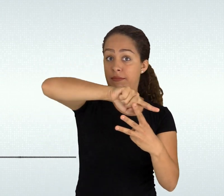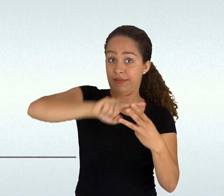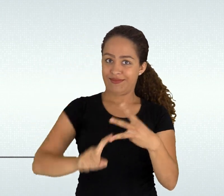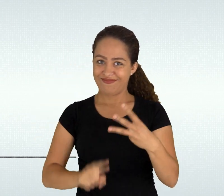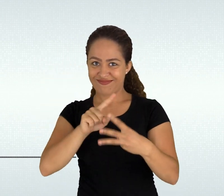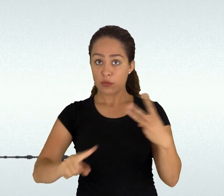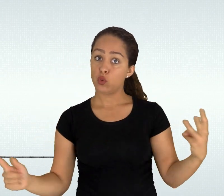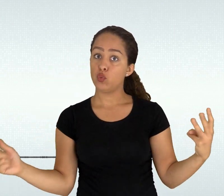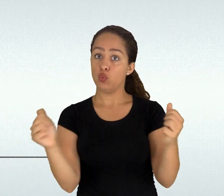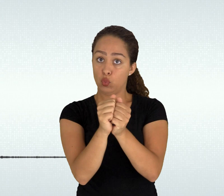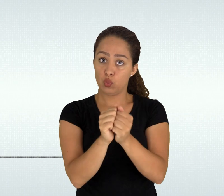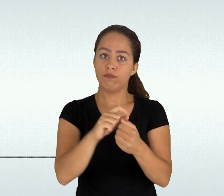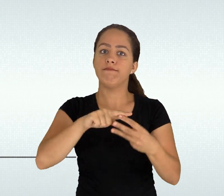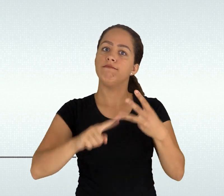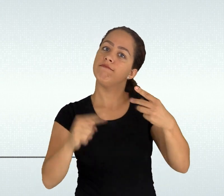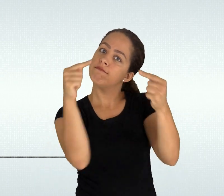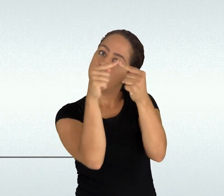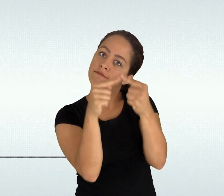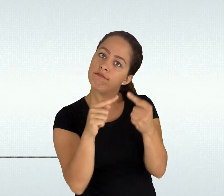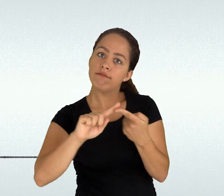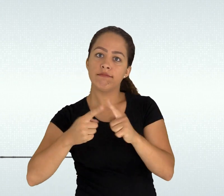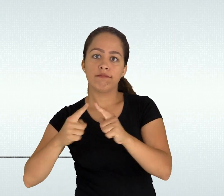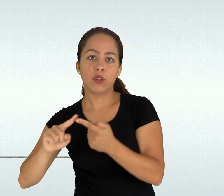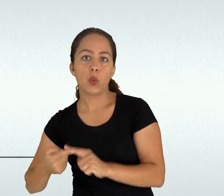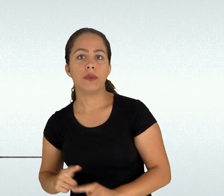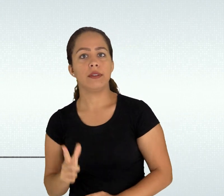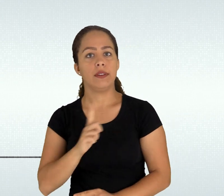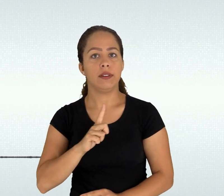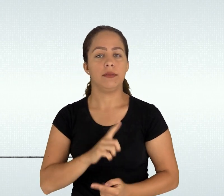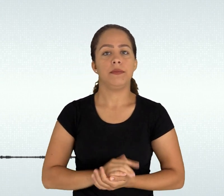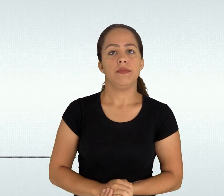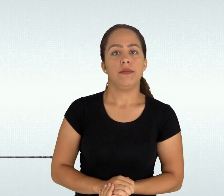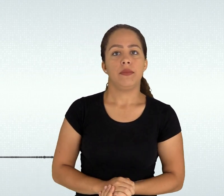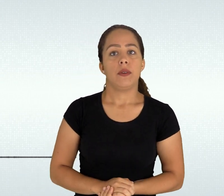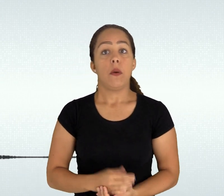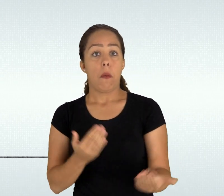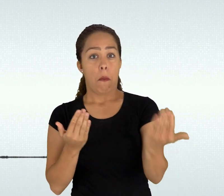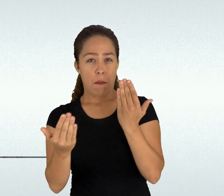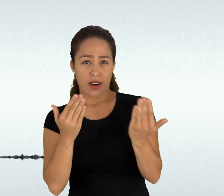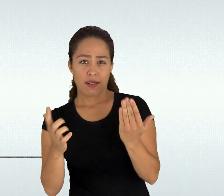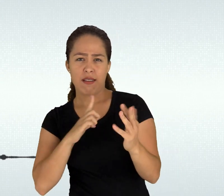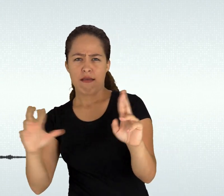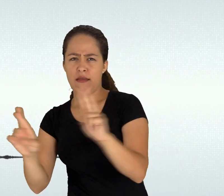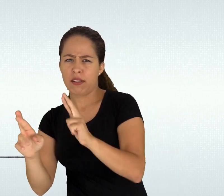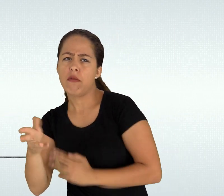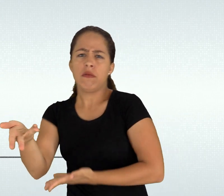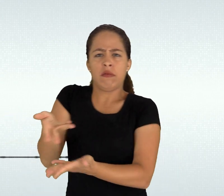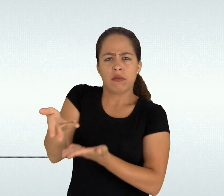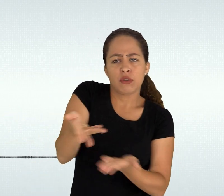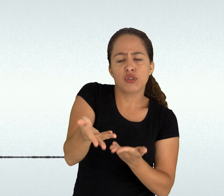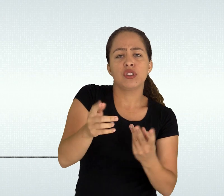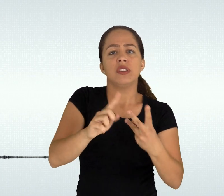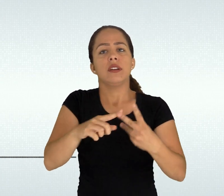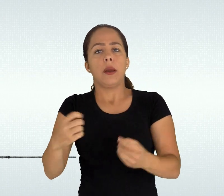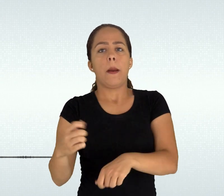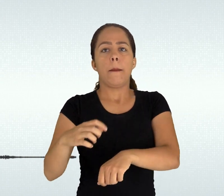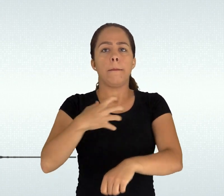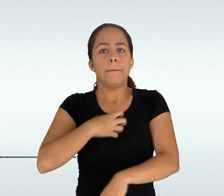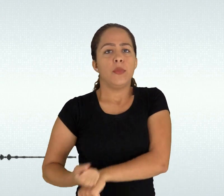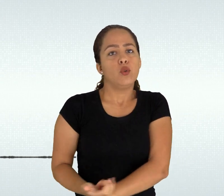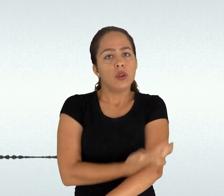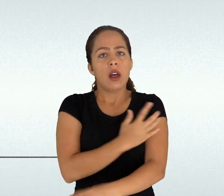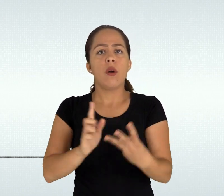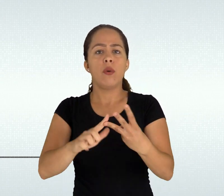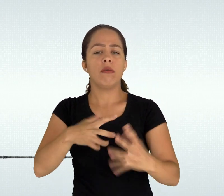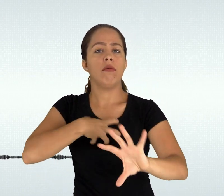emocional e afetivo por em prática essa concepção requer que superemos a dualidade curricular